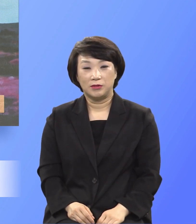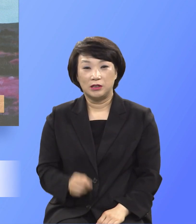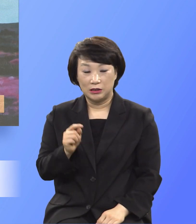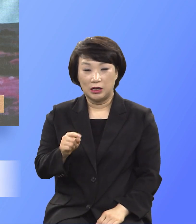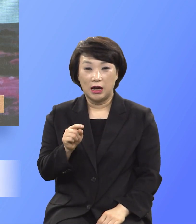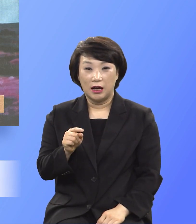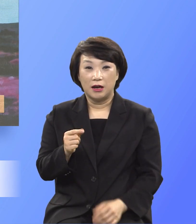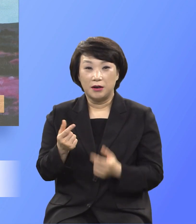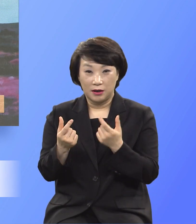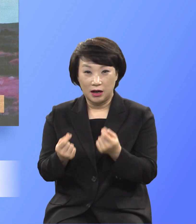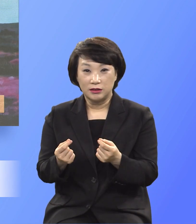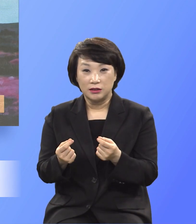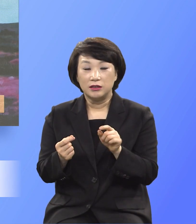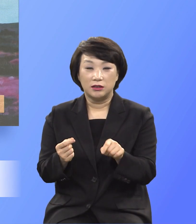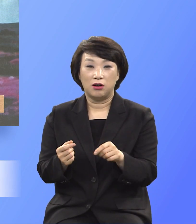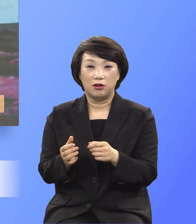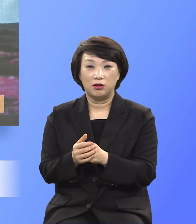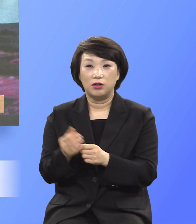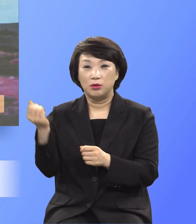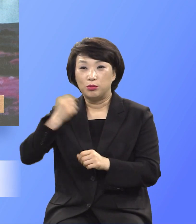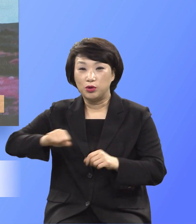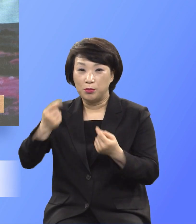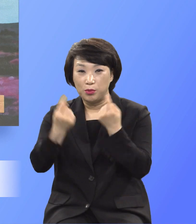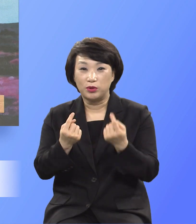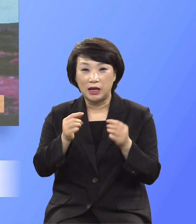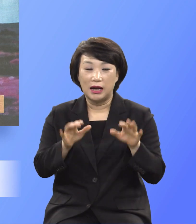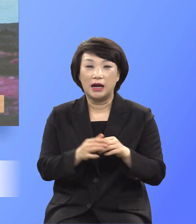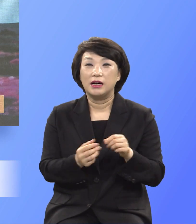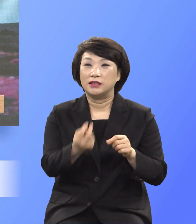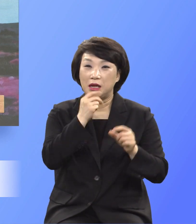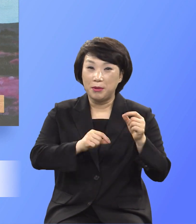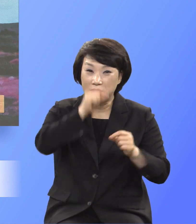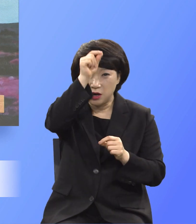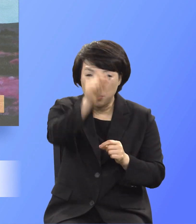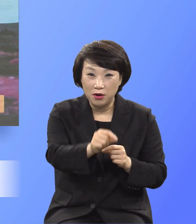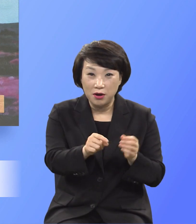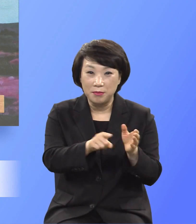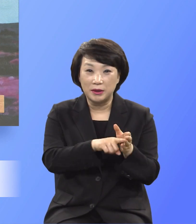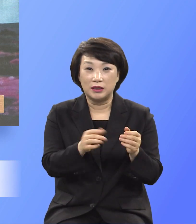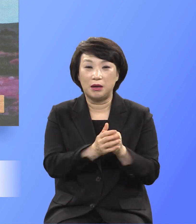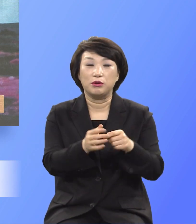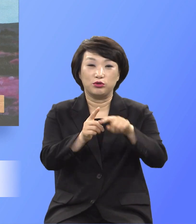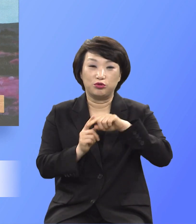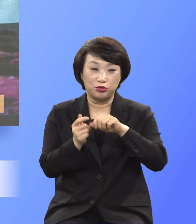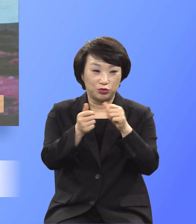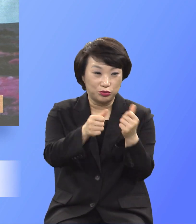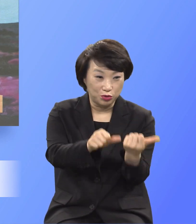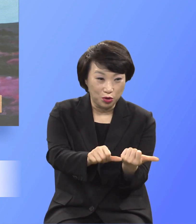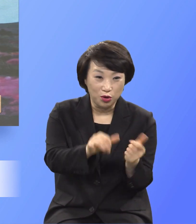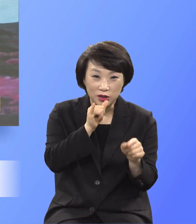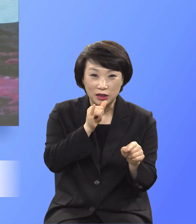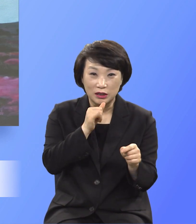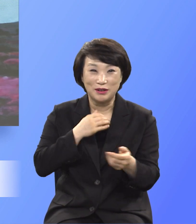것이 고역보다 영원한 생명이라고 믿기 때문에 순주한다는 사실을 알면서